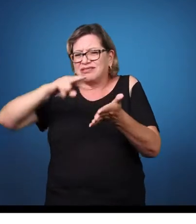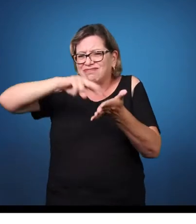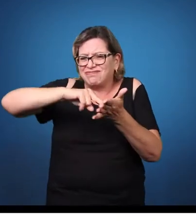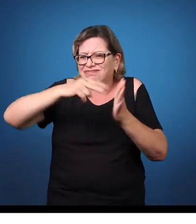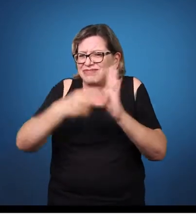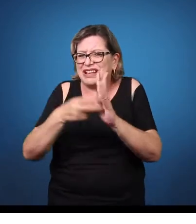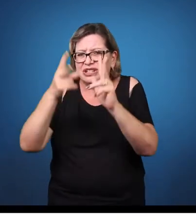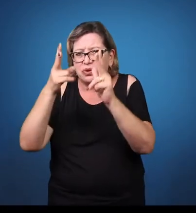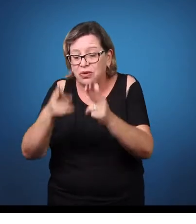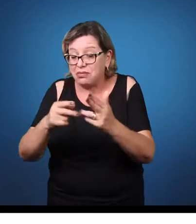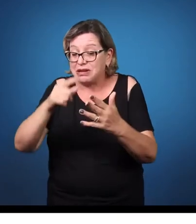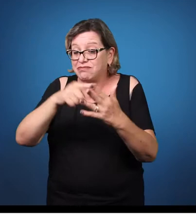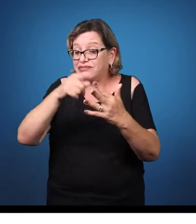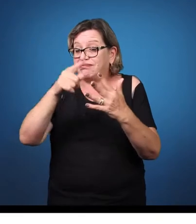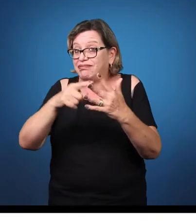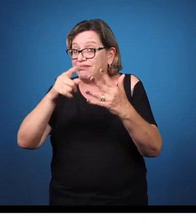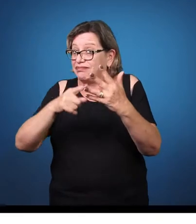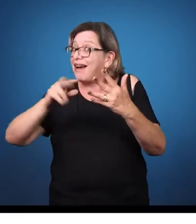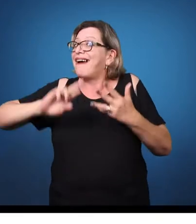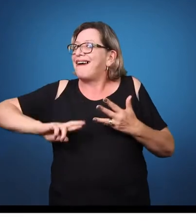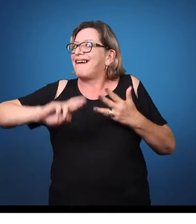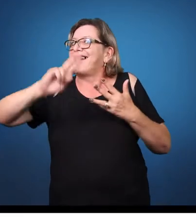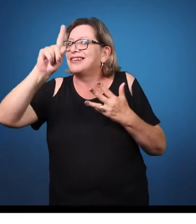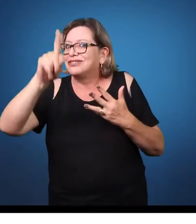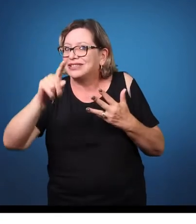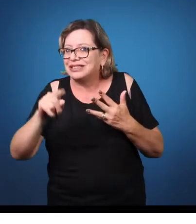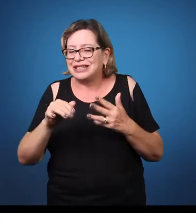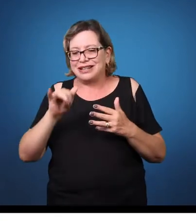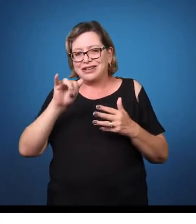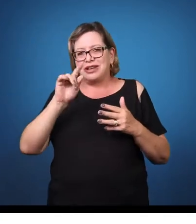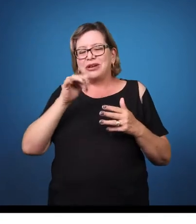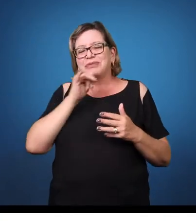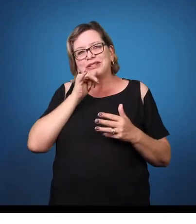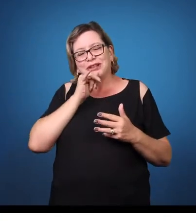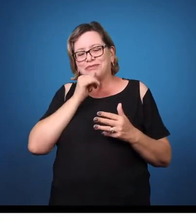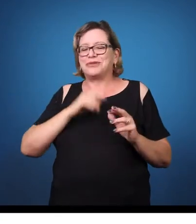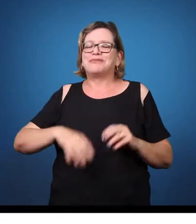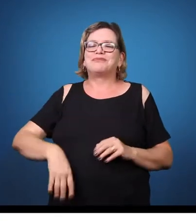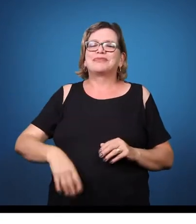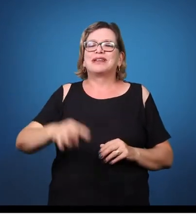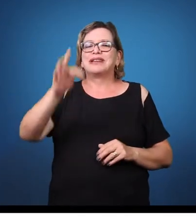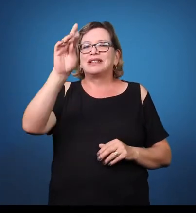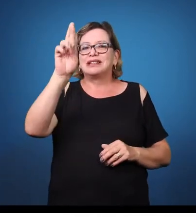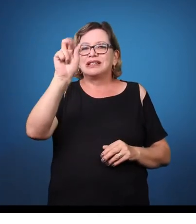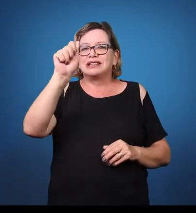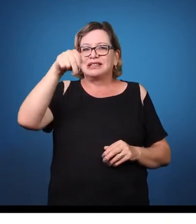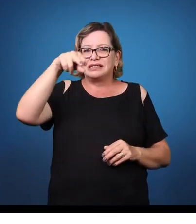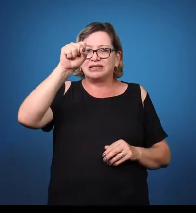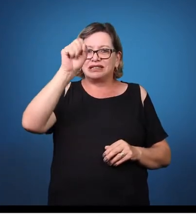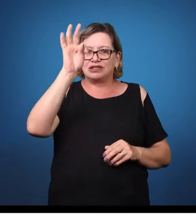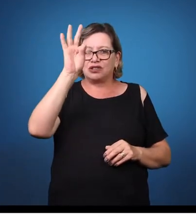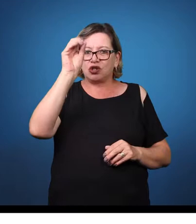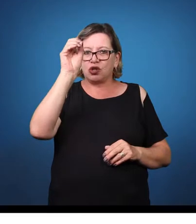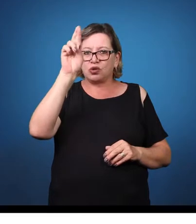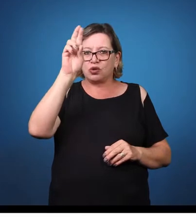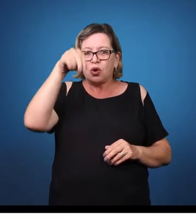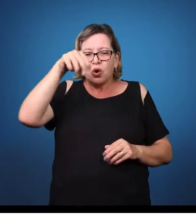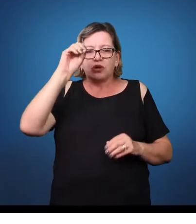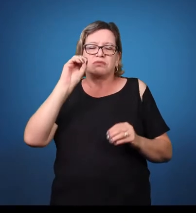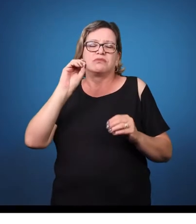transtorno. O que é o transtorno? Vamos pegar o transtorno por déficit de atenção e hiperatividade, né? Que é o famoso